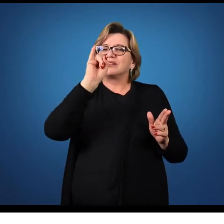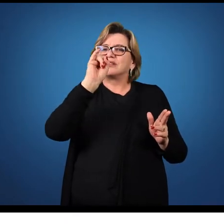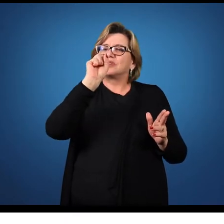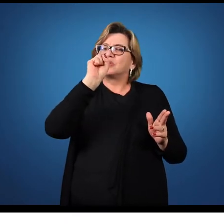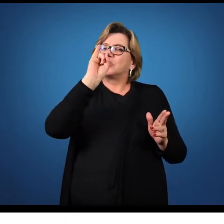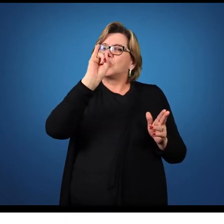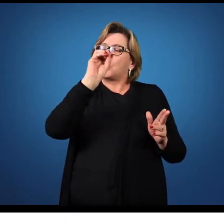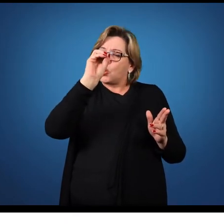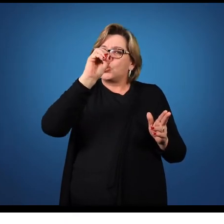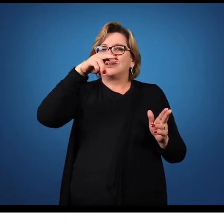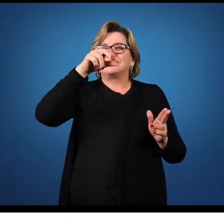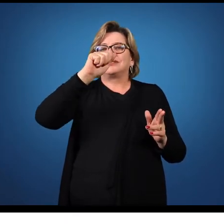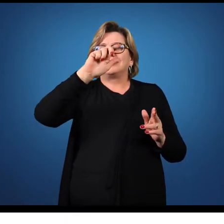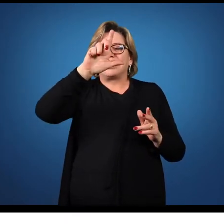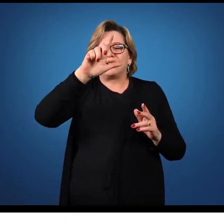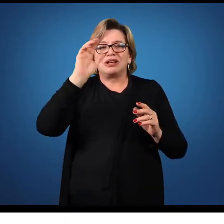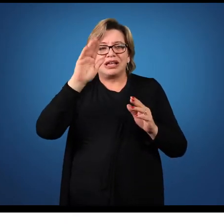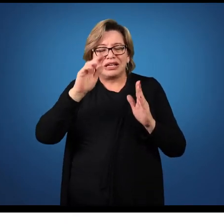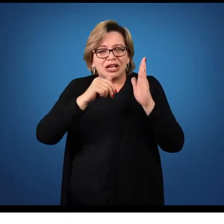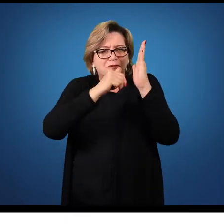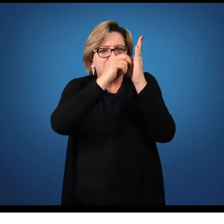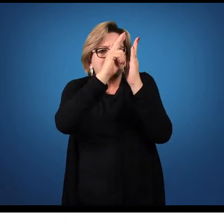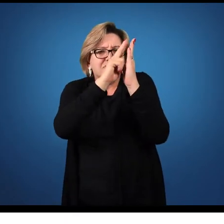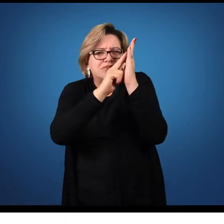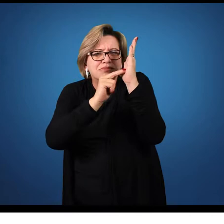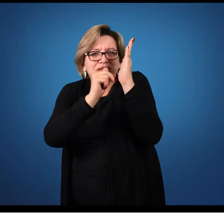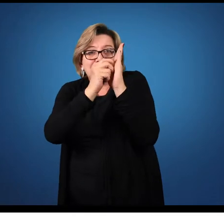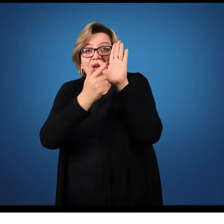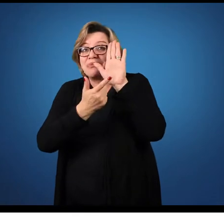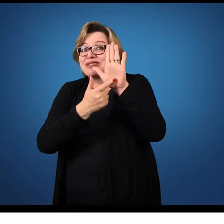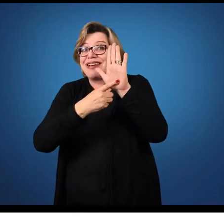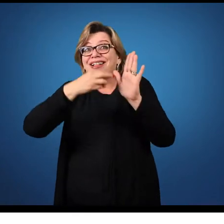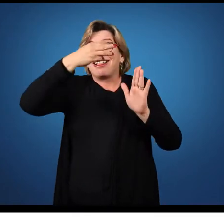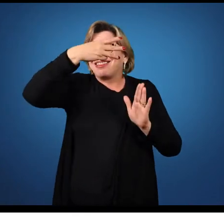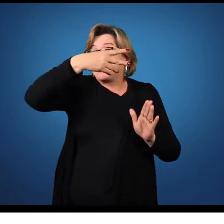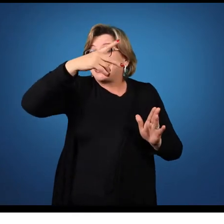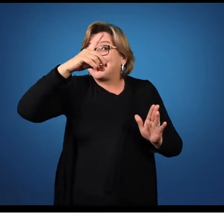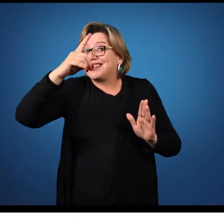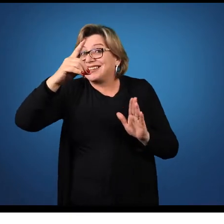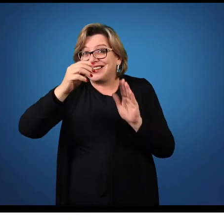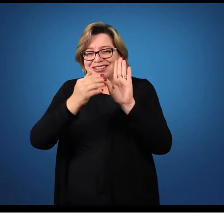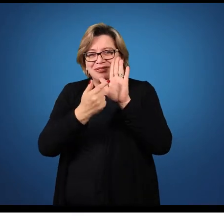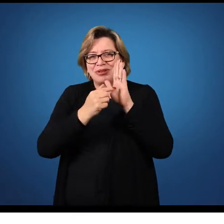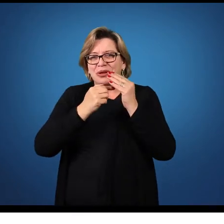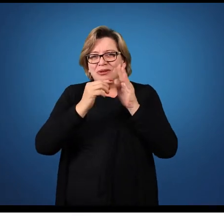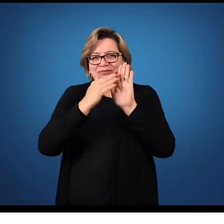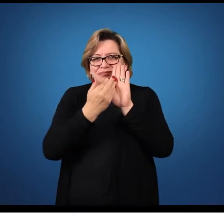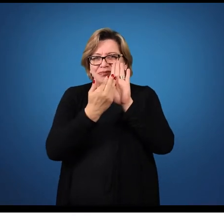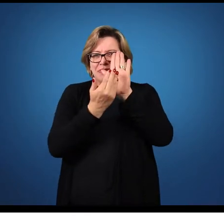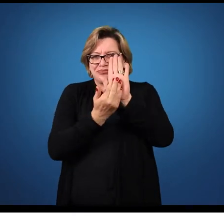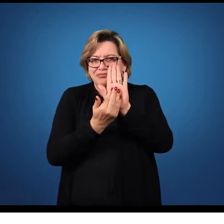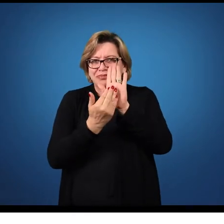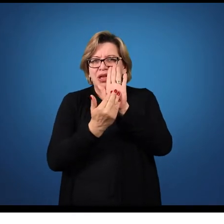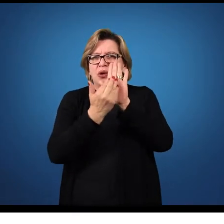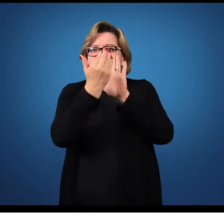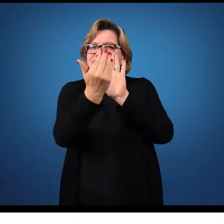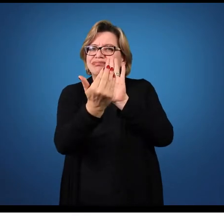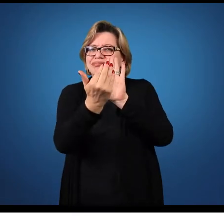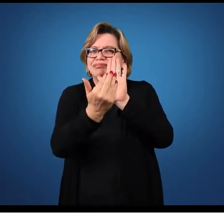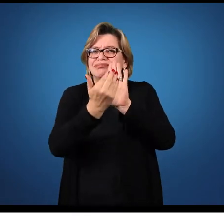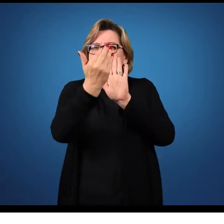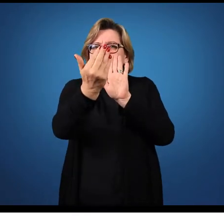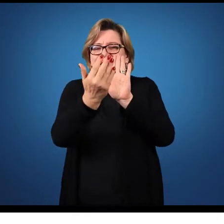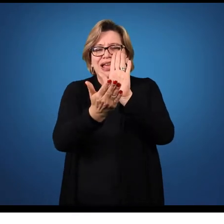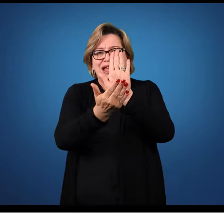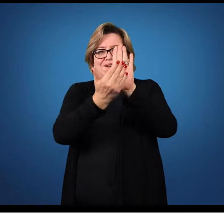imagem, fazendo o quê? Pintando planos, transformando as figuras. Então, em um primeiro plano, nós temos a